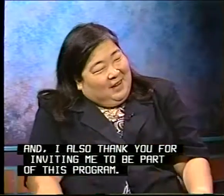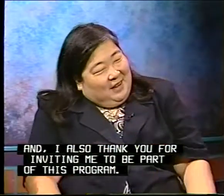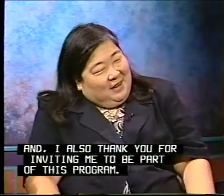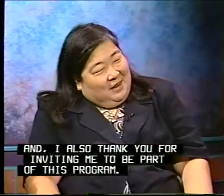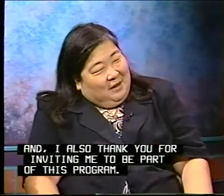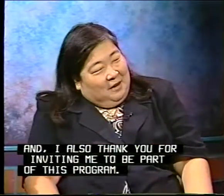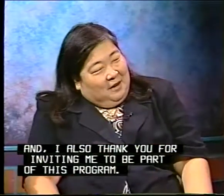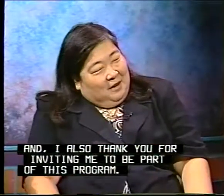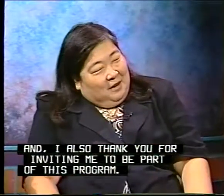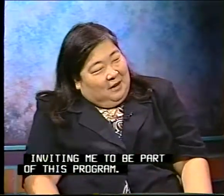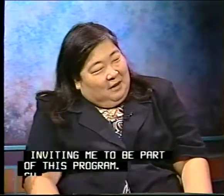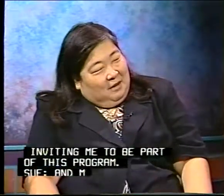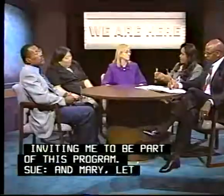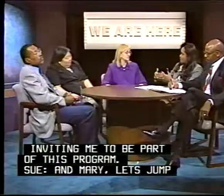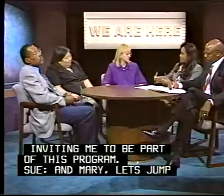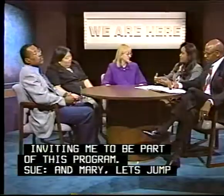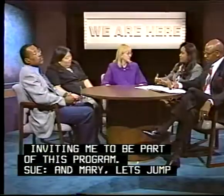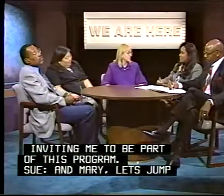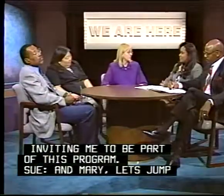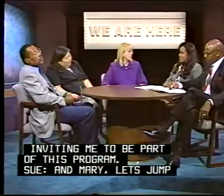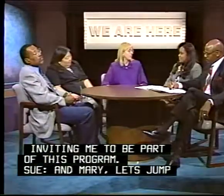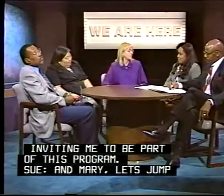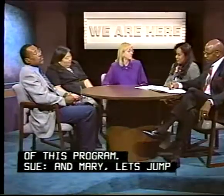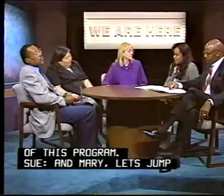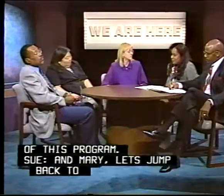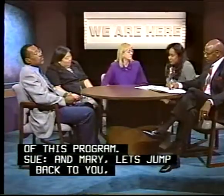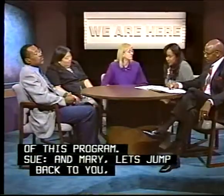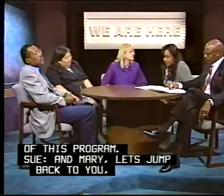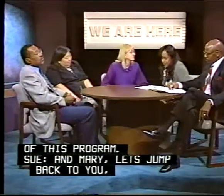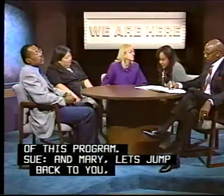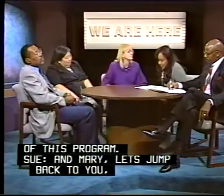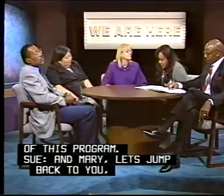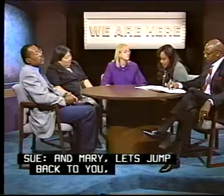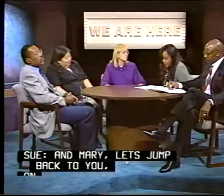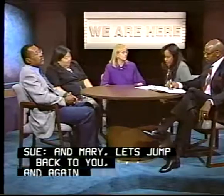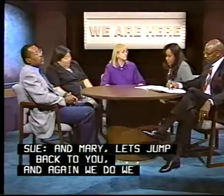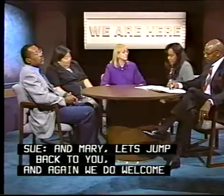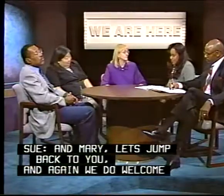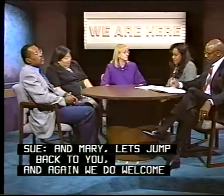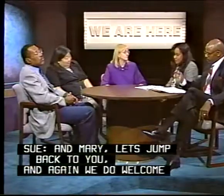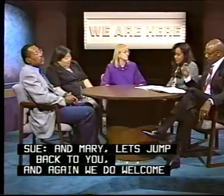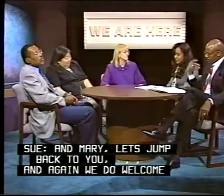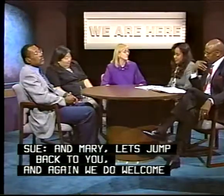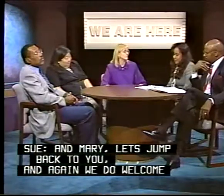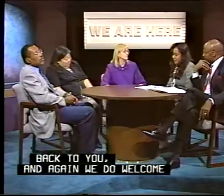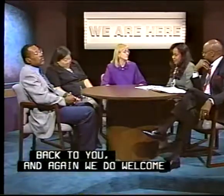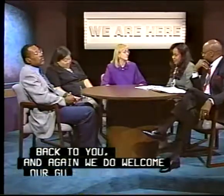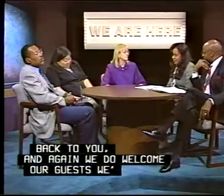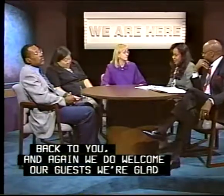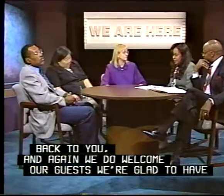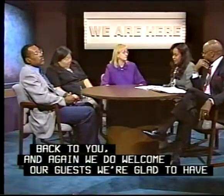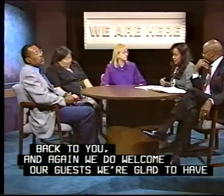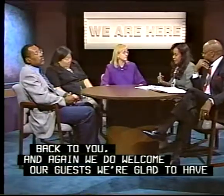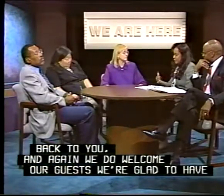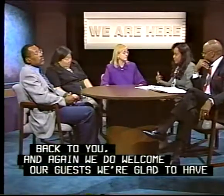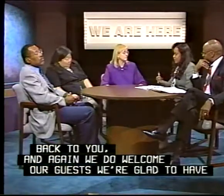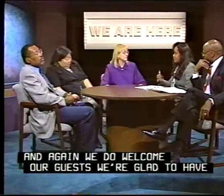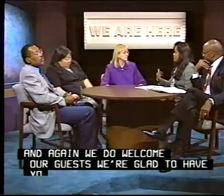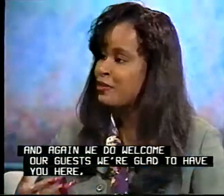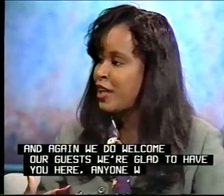And, Mary, let's jump back to you. And, again, we do welcome our guests. We're glad to have you here. Anyone who has been around